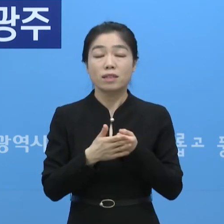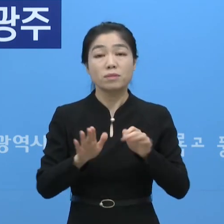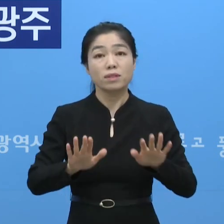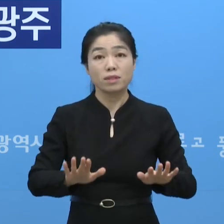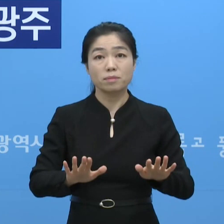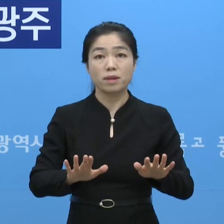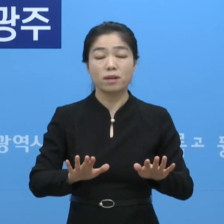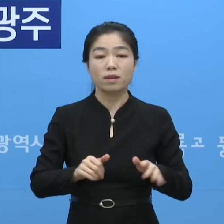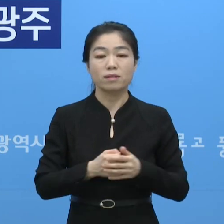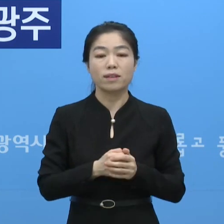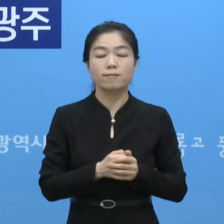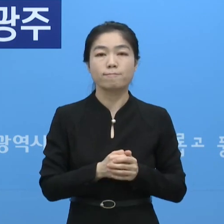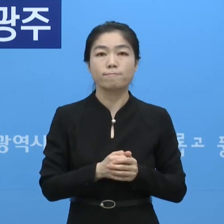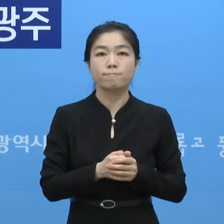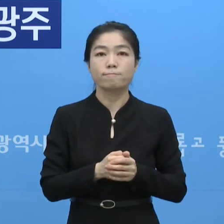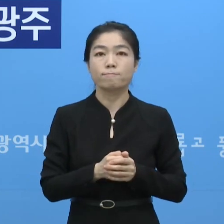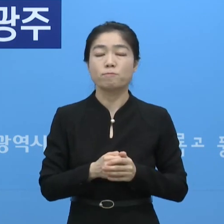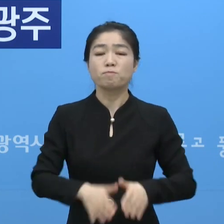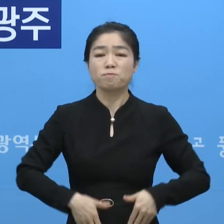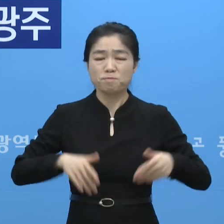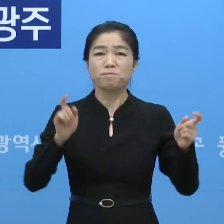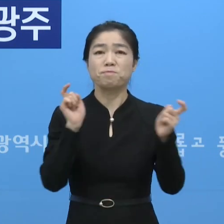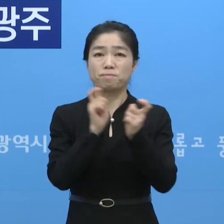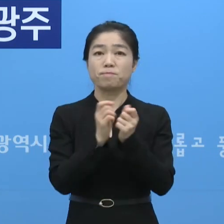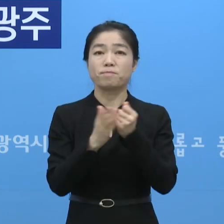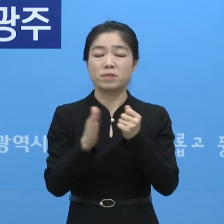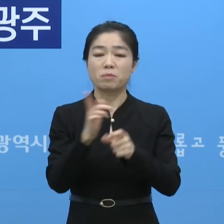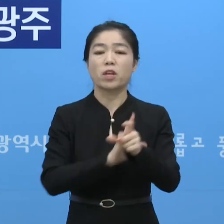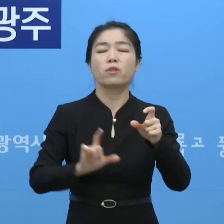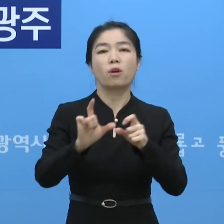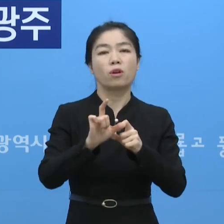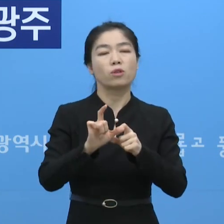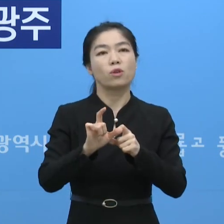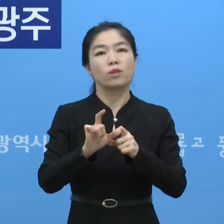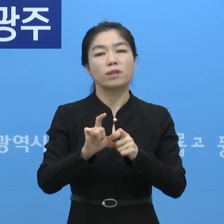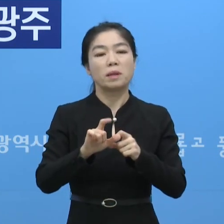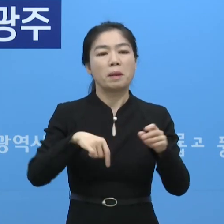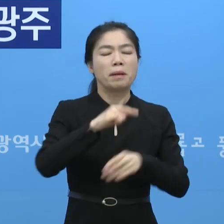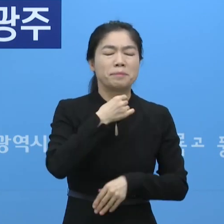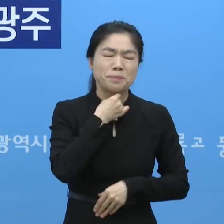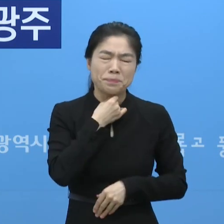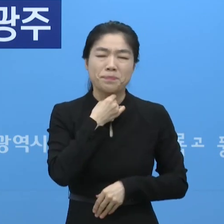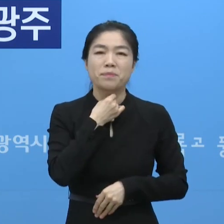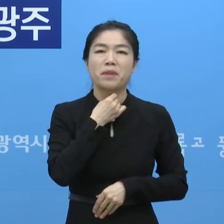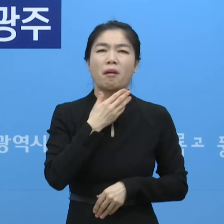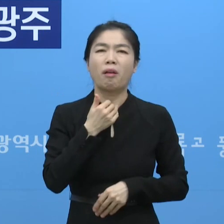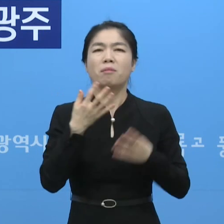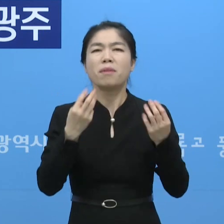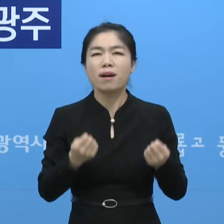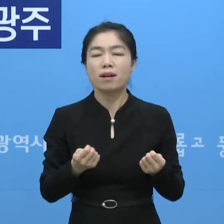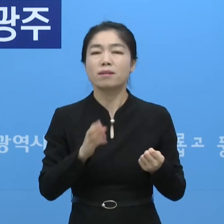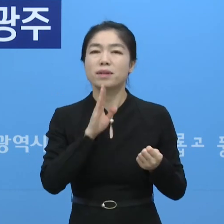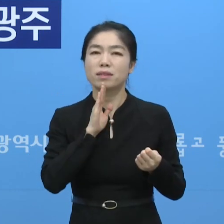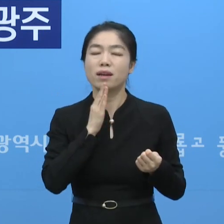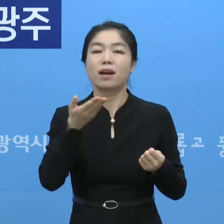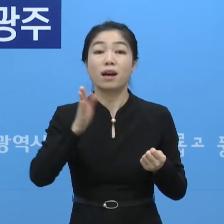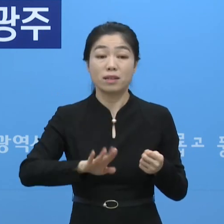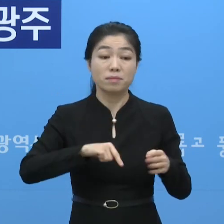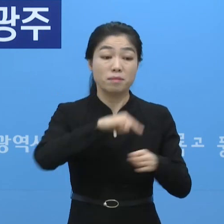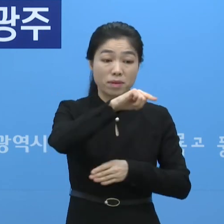그래서 이번에 핵낙철을 맞이해서 더욱더 그런 마음들이 밖에 나가시고 싶은 마음들이 많이 있으시겠지만